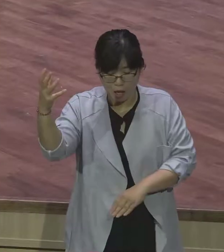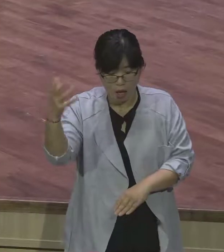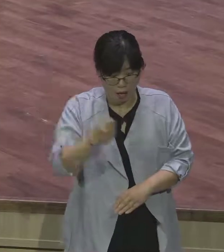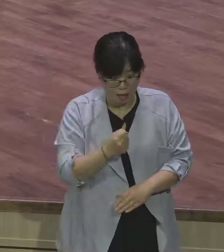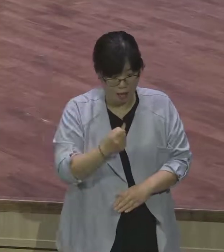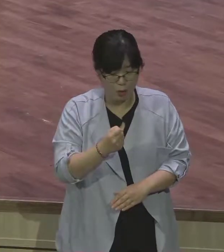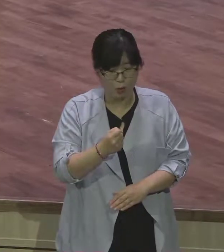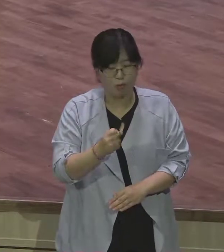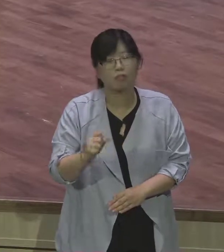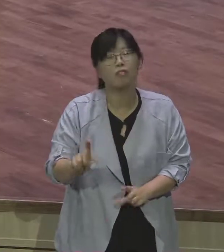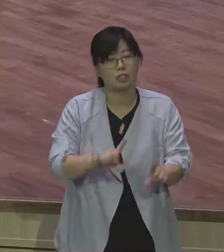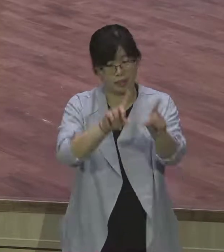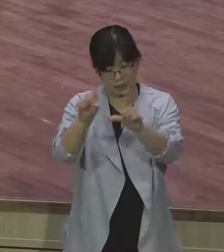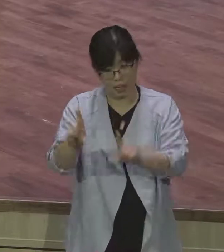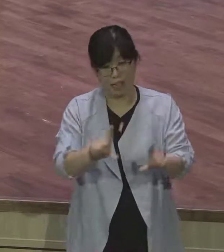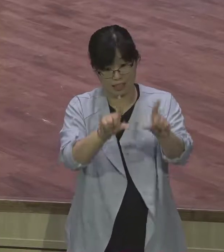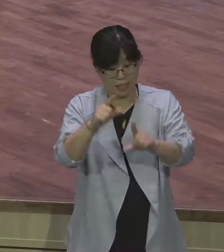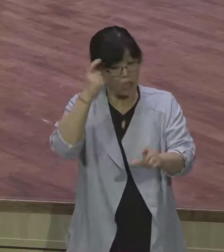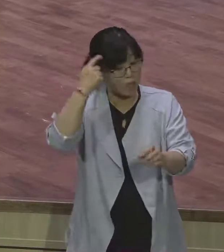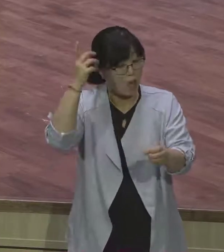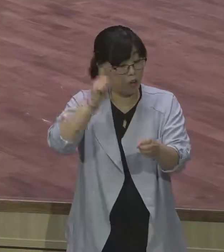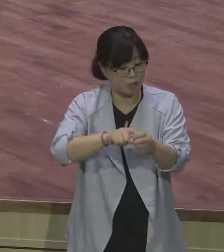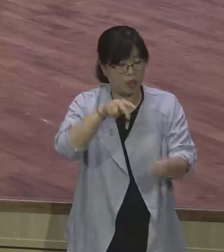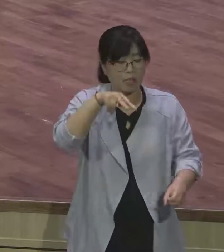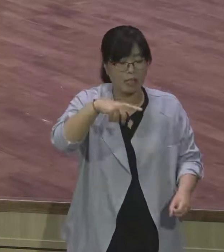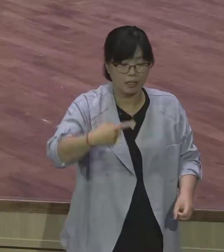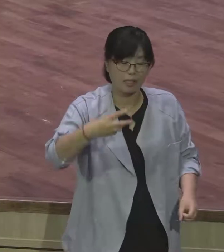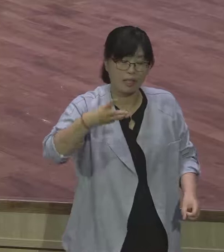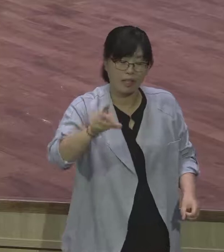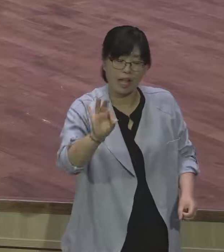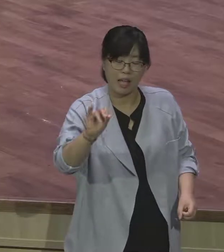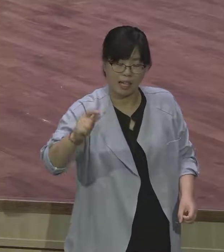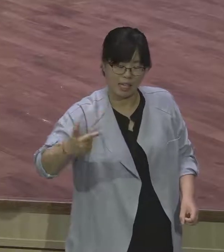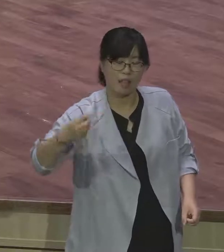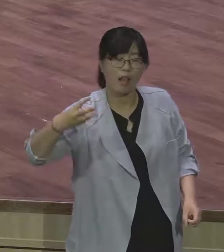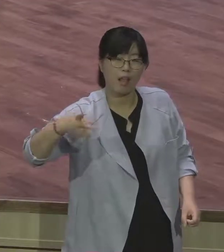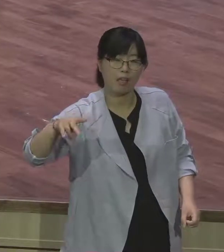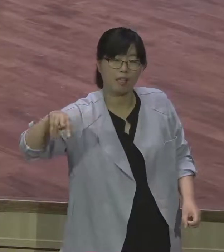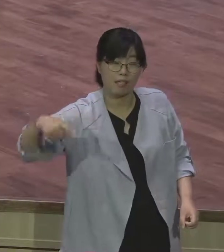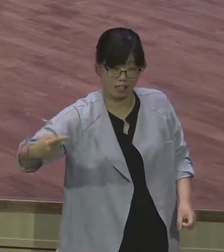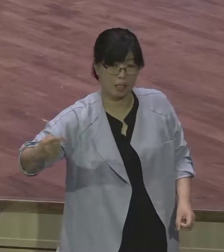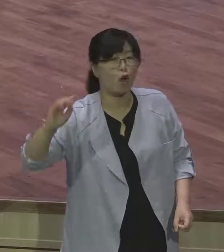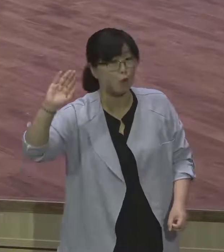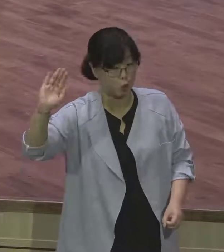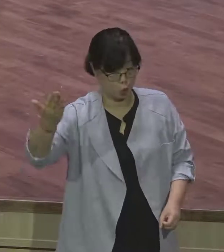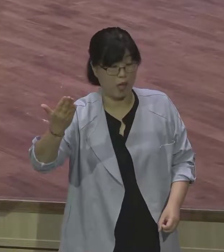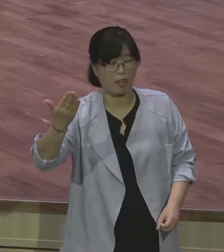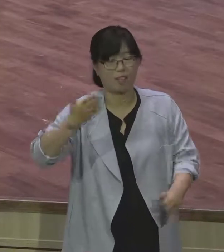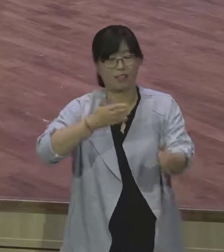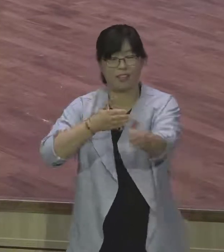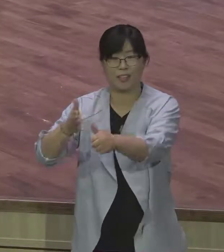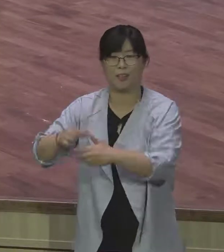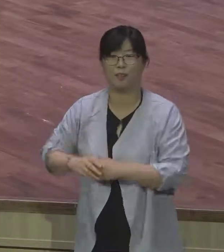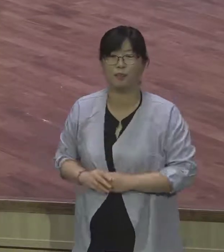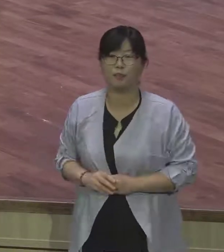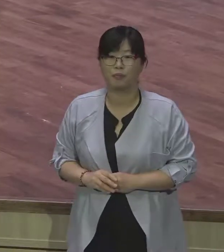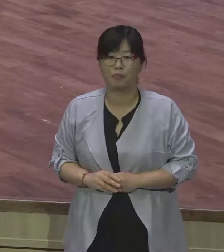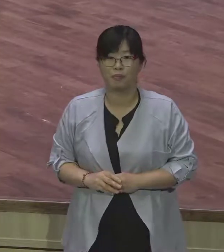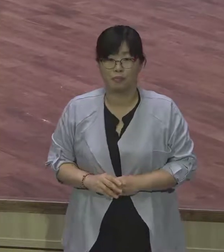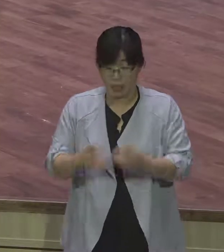사실적으로 체험하는 시간표를 삼았어요 그래서 욕기 23장 실제로 보면 모든 연단의 시간표를 지나면서